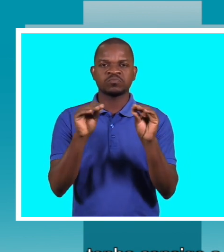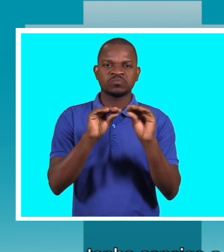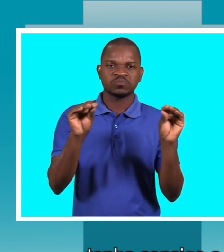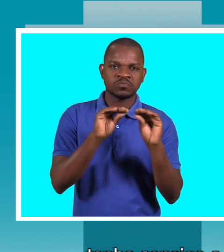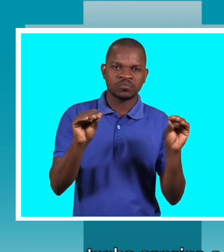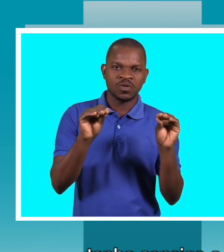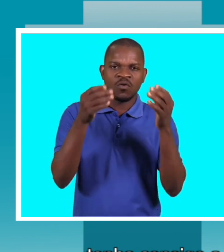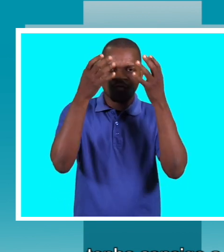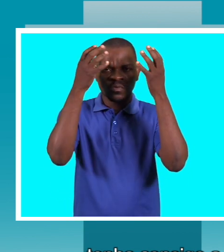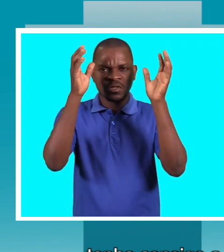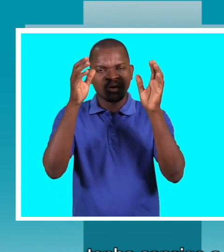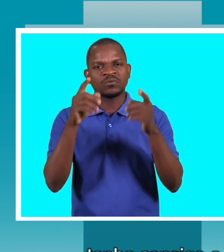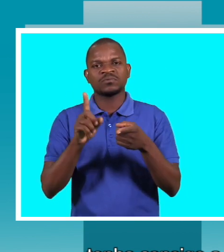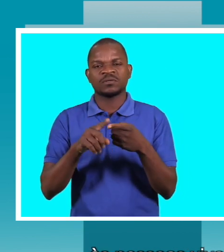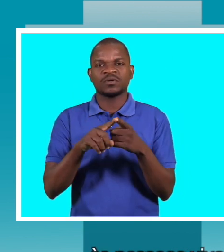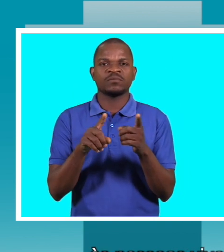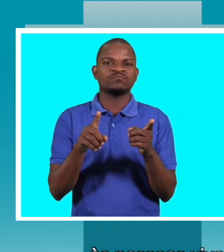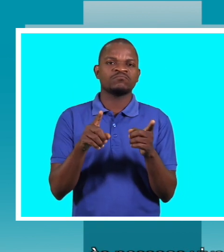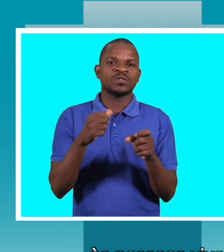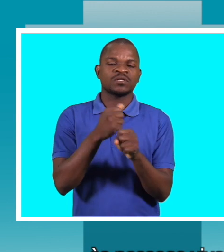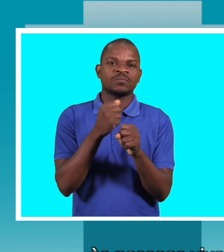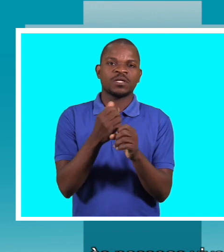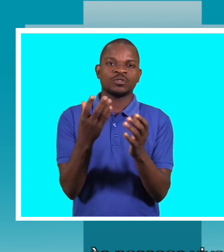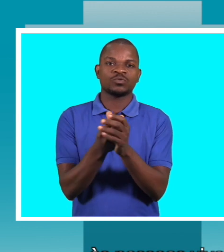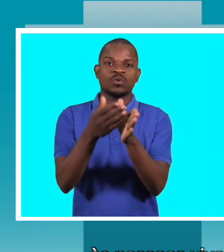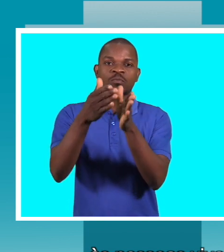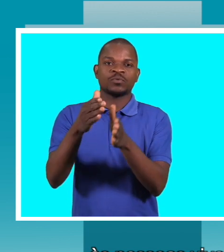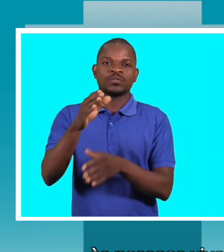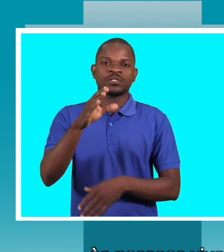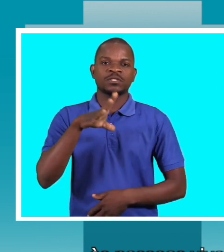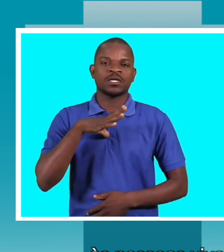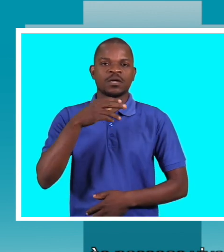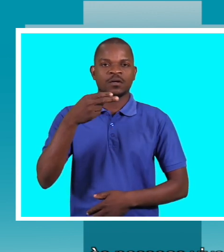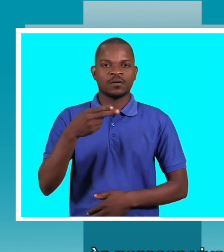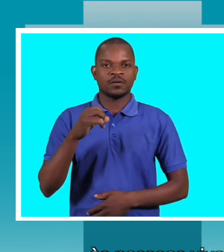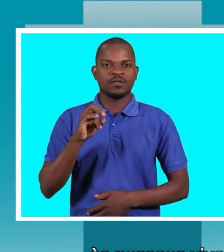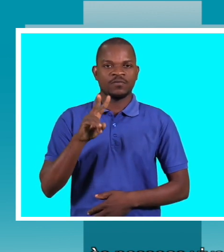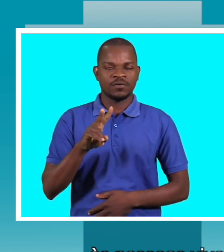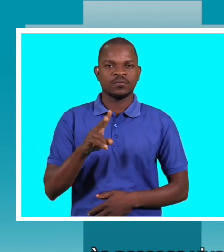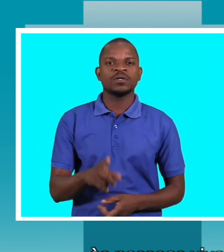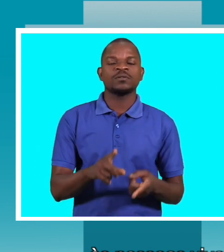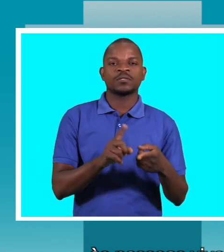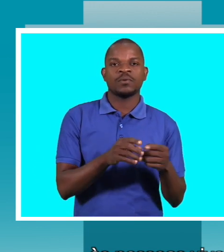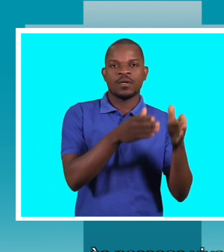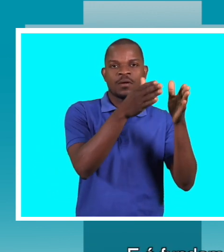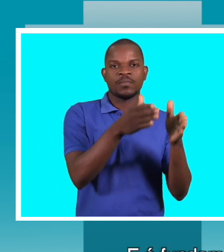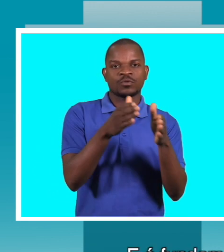intervenções específicas às pessoas vivendo com HIV e sida e deficiência. É